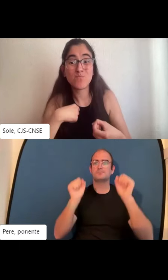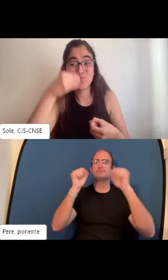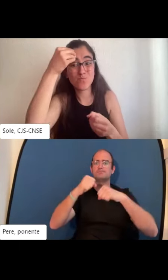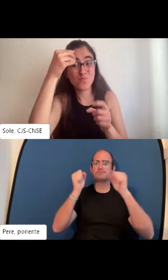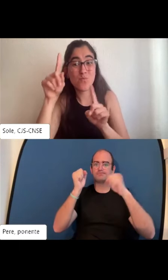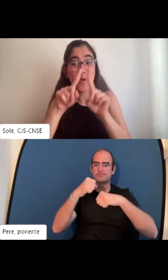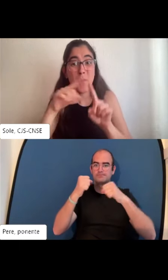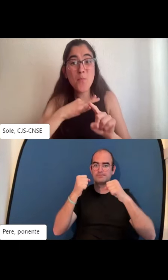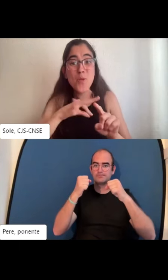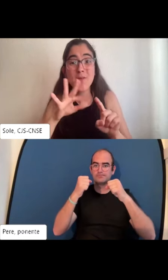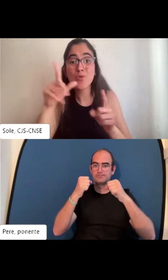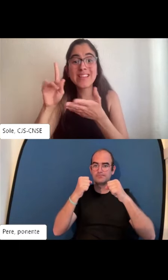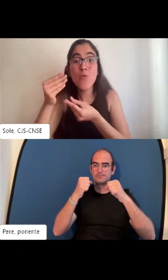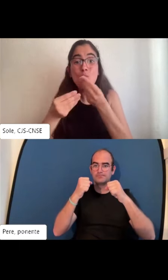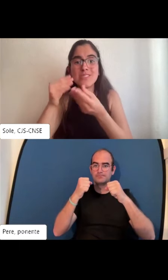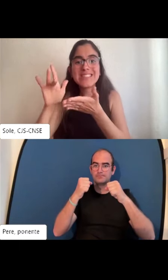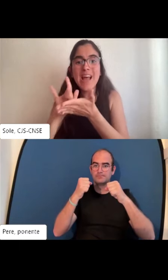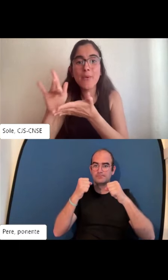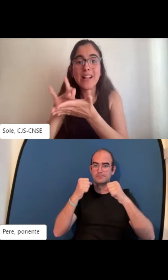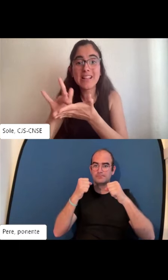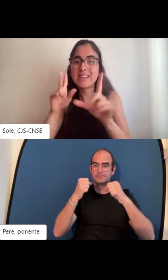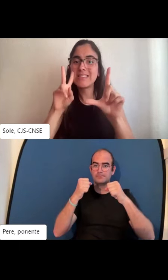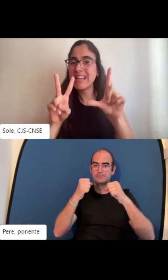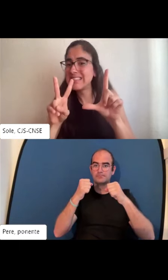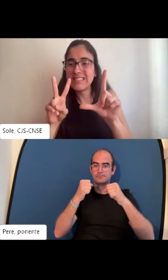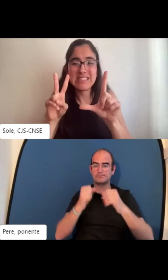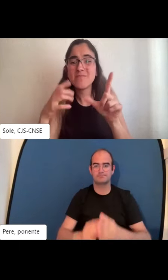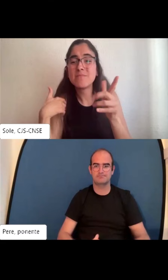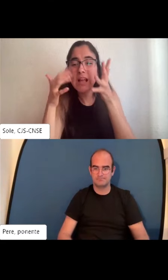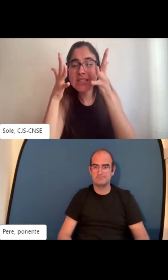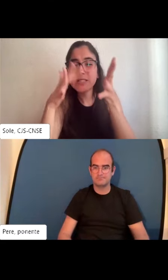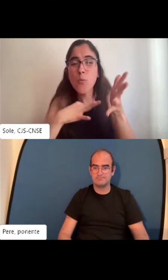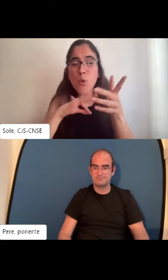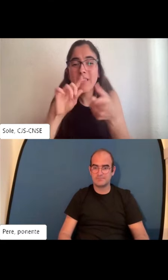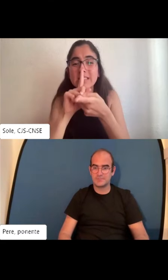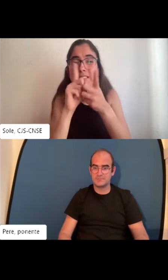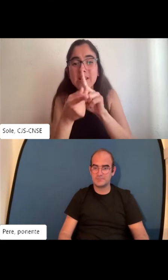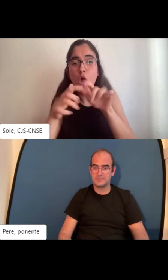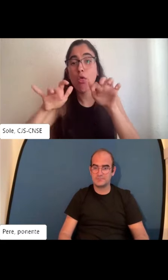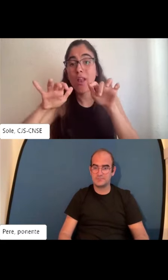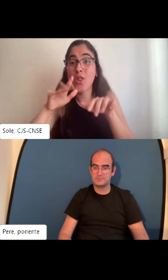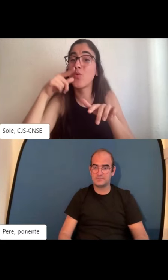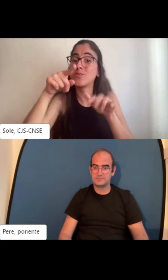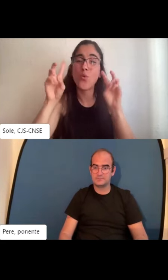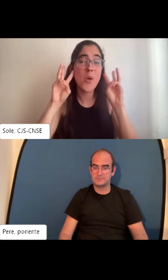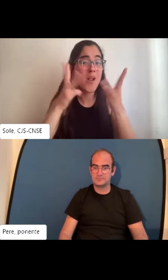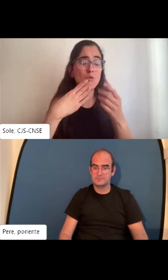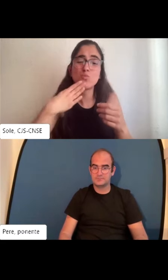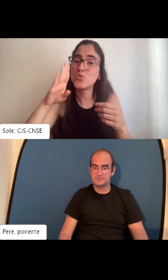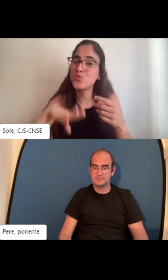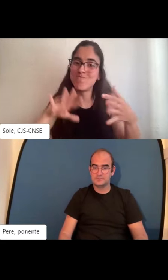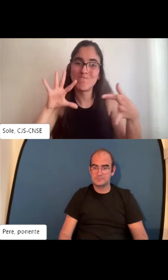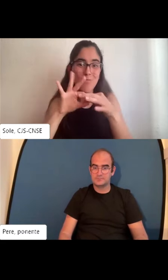bien. Creo que debe ser un problema porque estén usando dispositivos tablets